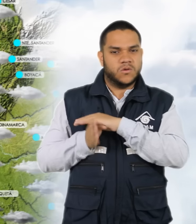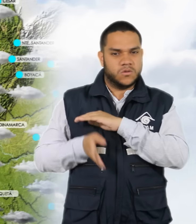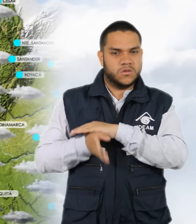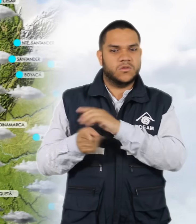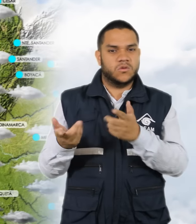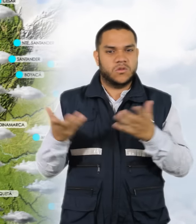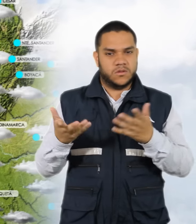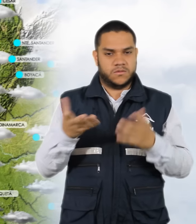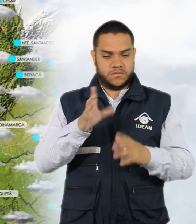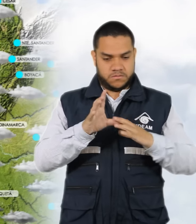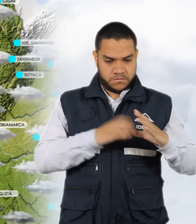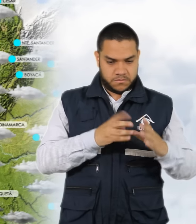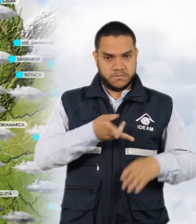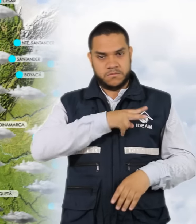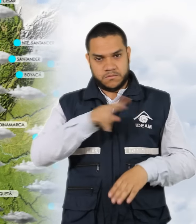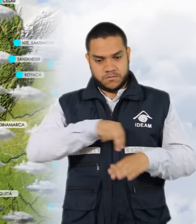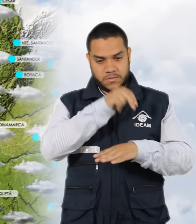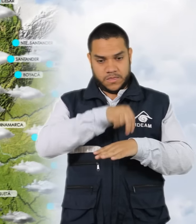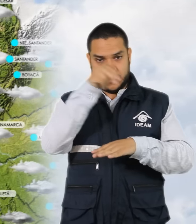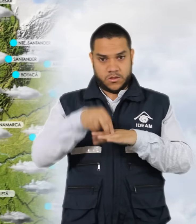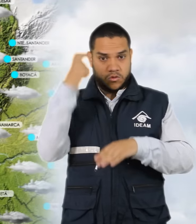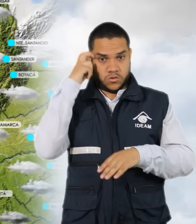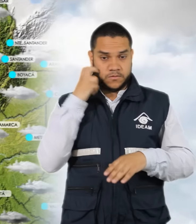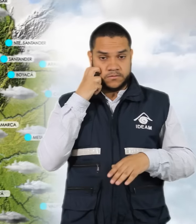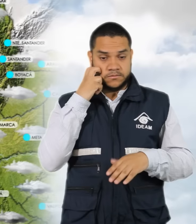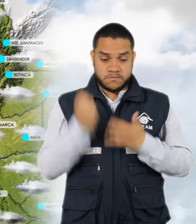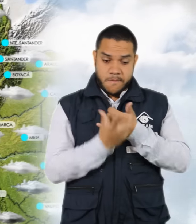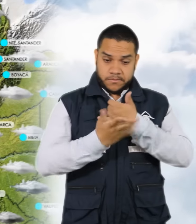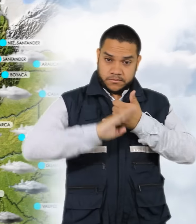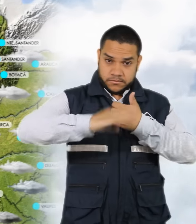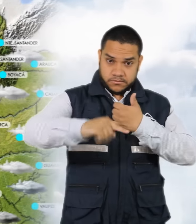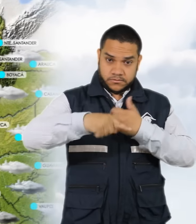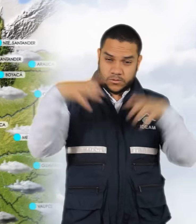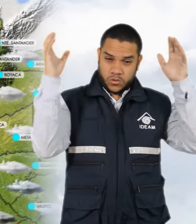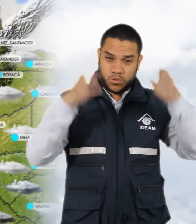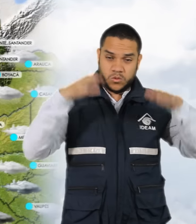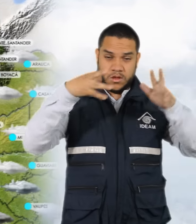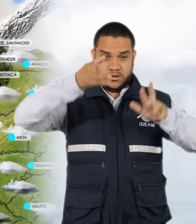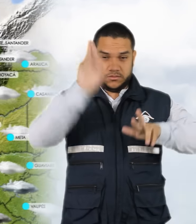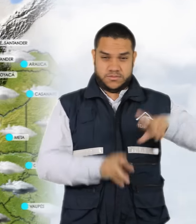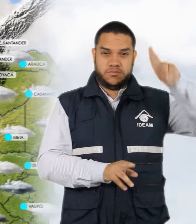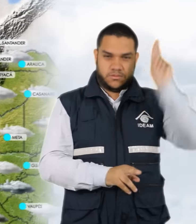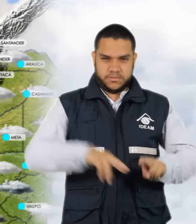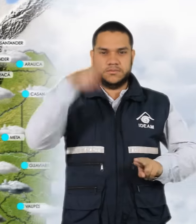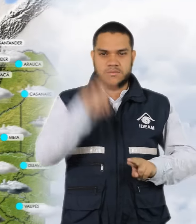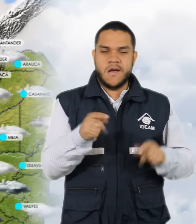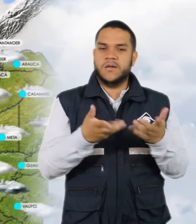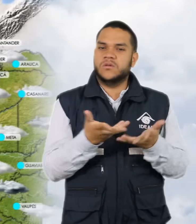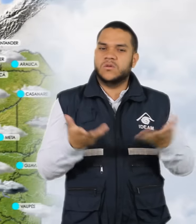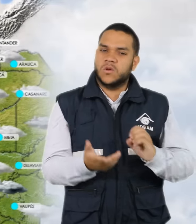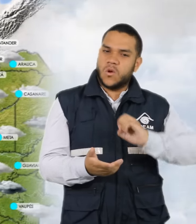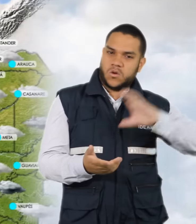Cauca, Valle del Cauca, Nariño y Chocó. En la región andina tendremos lluvias acompañadas de actividad eléctrica en el